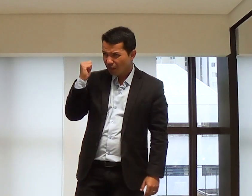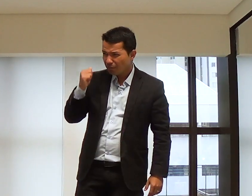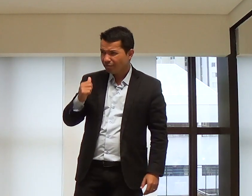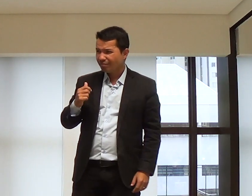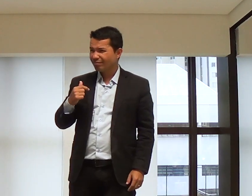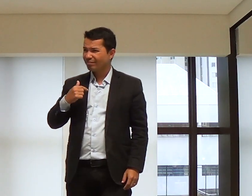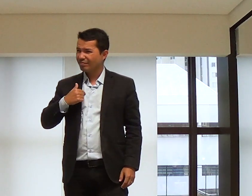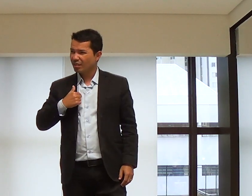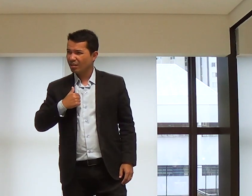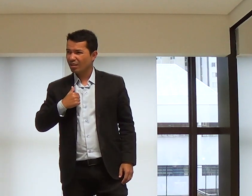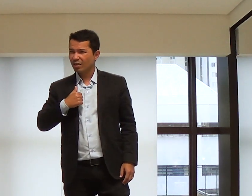Você sabe?